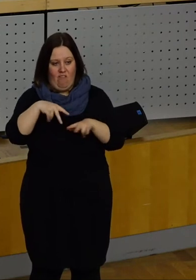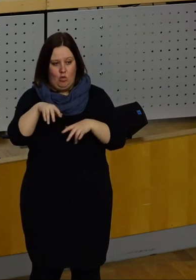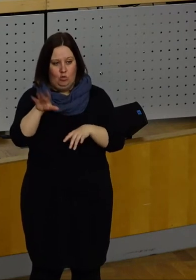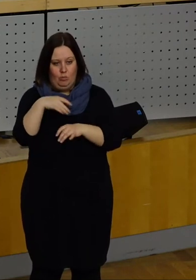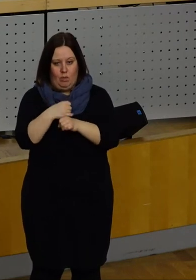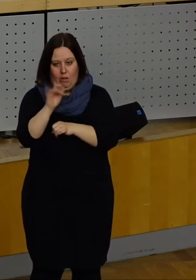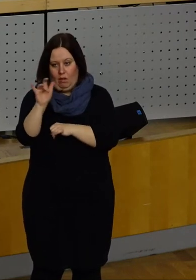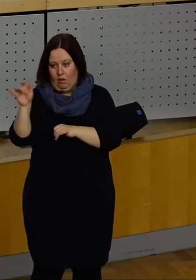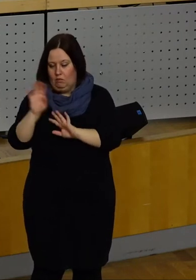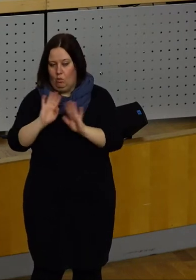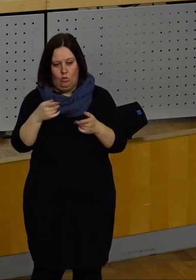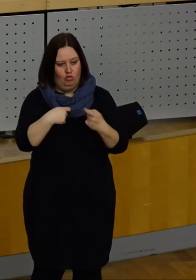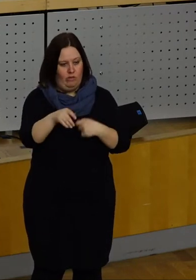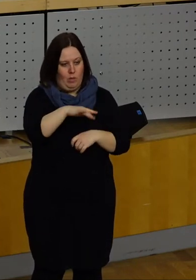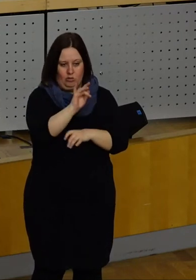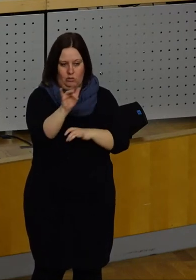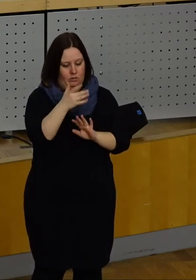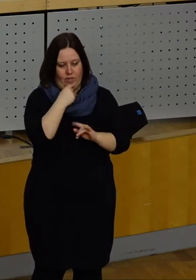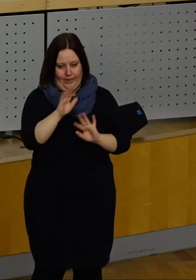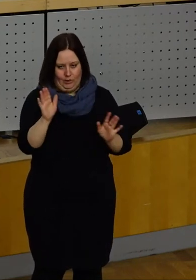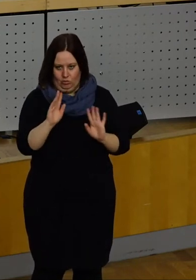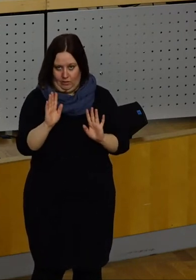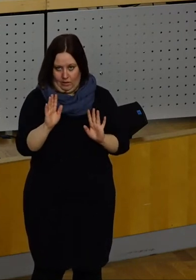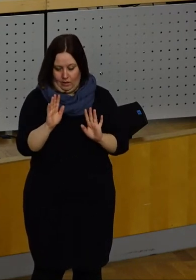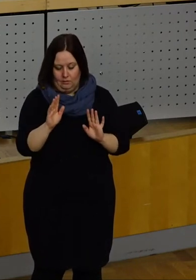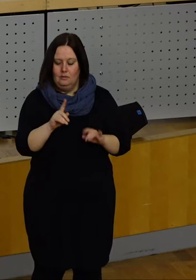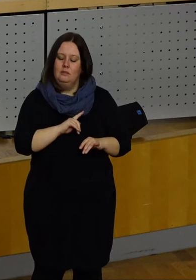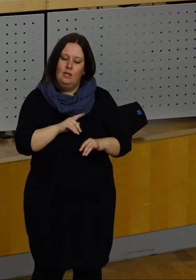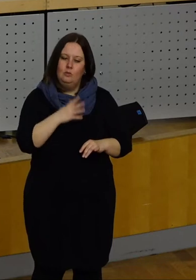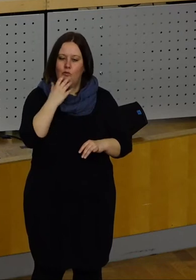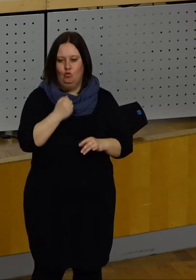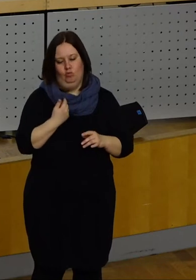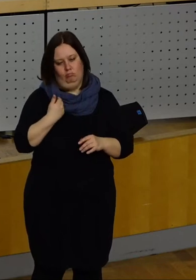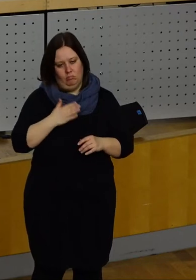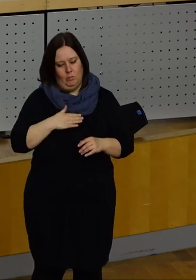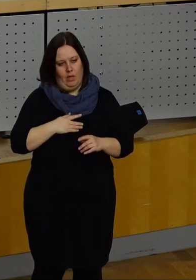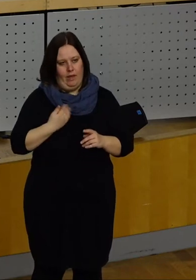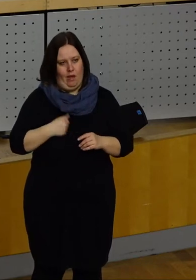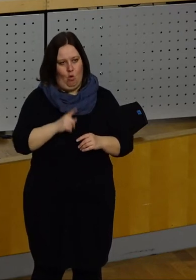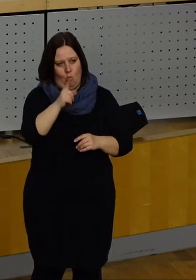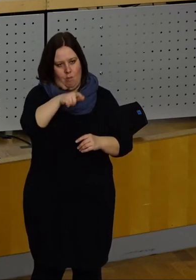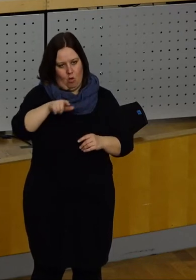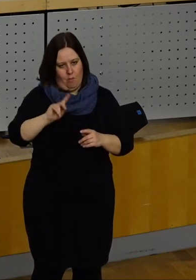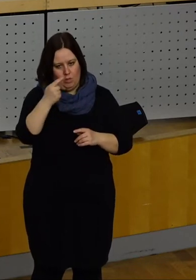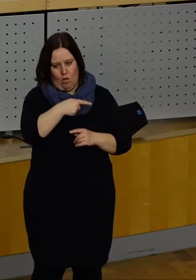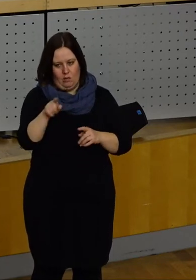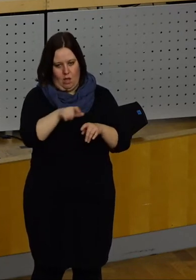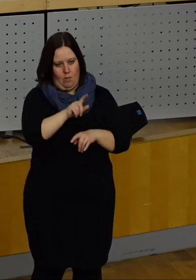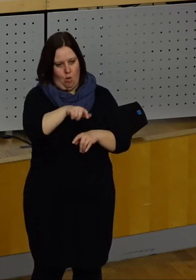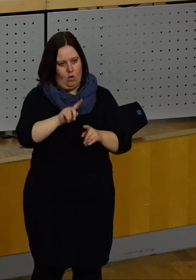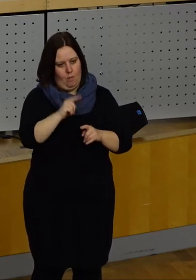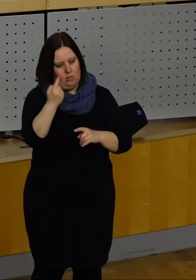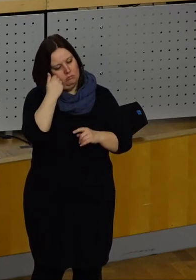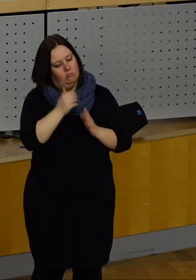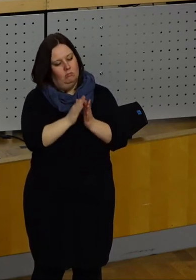oder Geschäftsbereiche konkret angreifen. Ich möchte Sie, lieber Herr Oberbürgermeister und die anderen Bürgermeisterinnen und Bürgermeister,